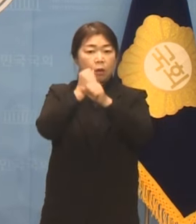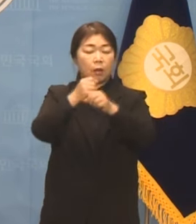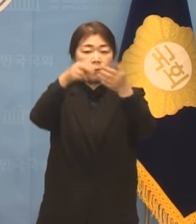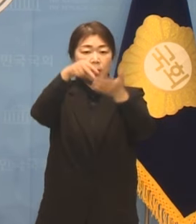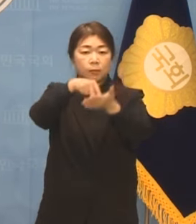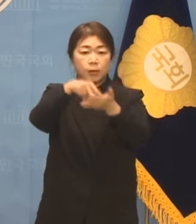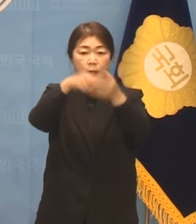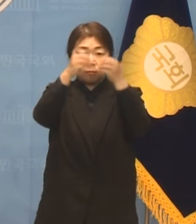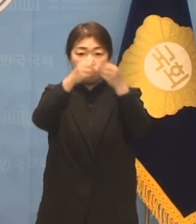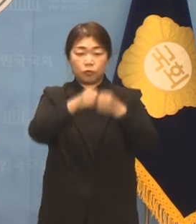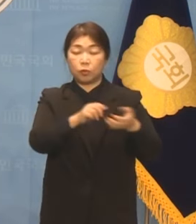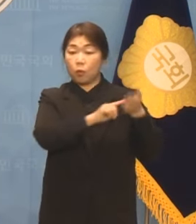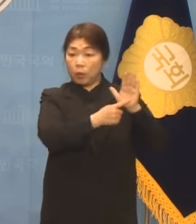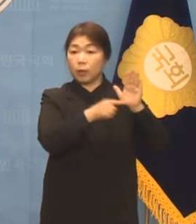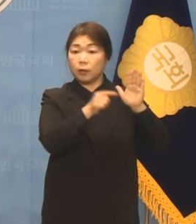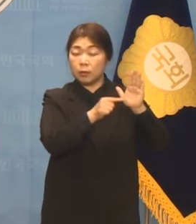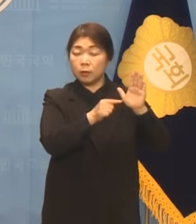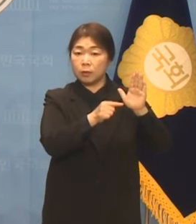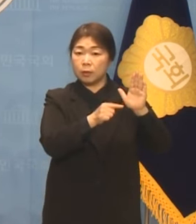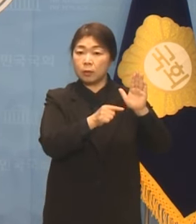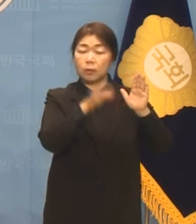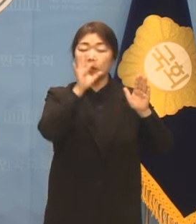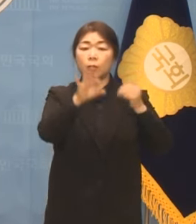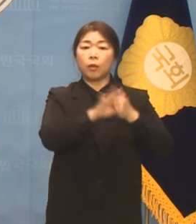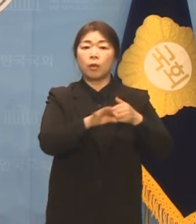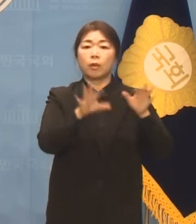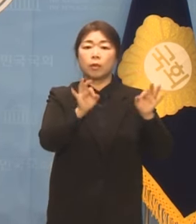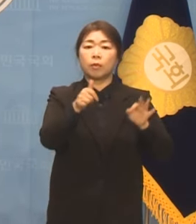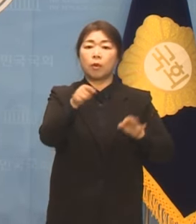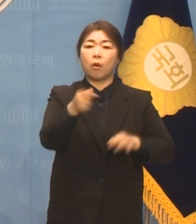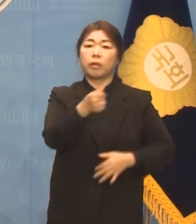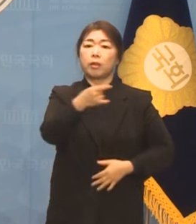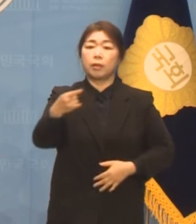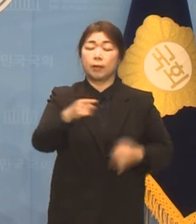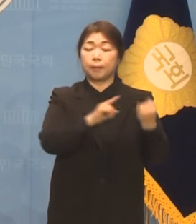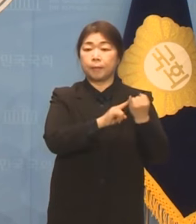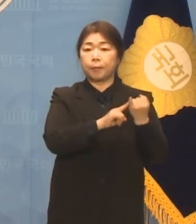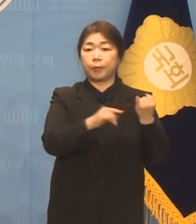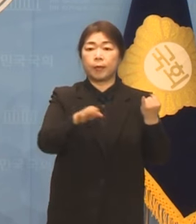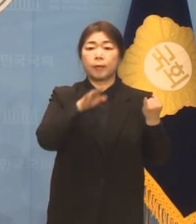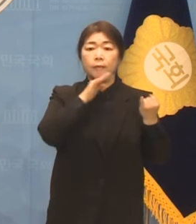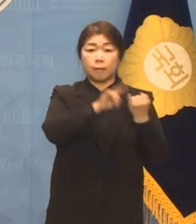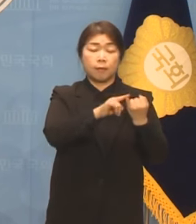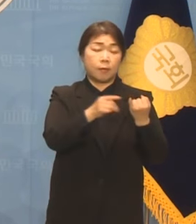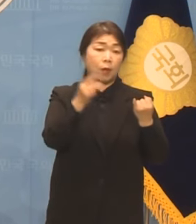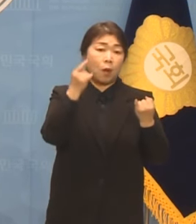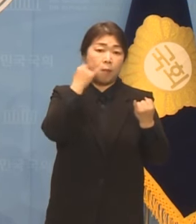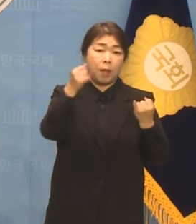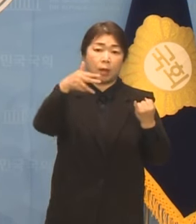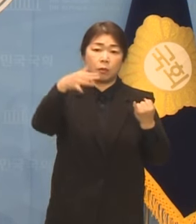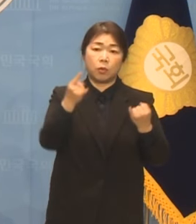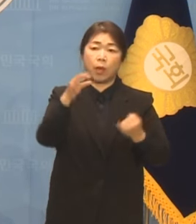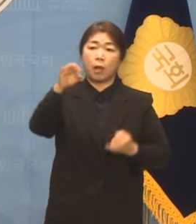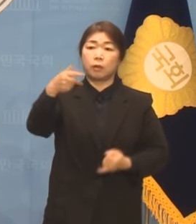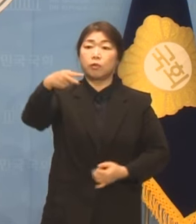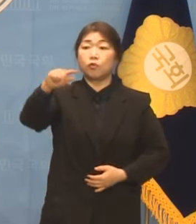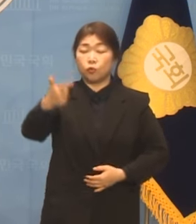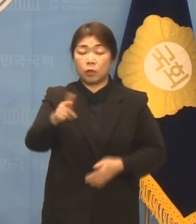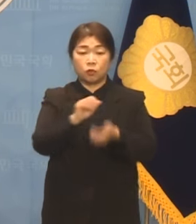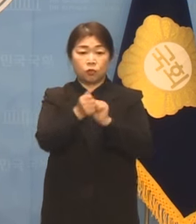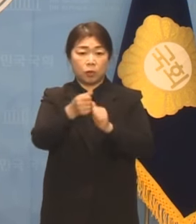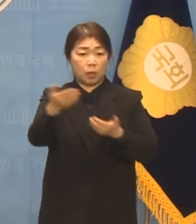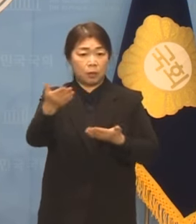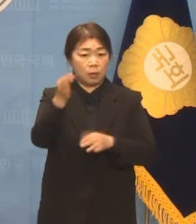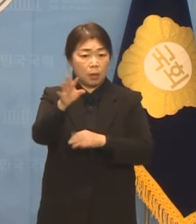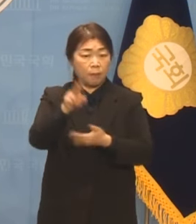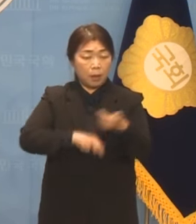검찰 의견서에는 김건희 여사와 윤 대통령의 장모 최은순 씨가 주식 거래로